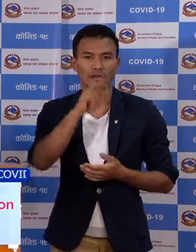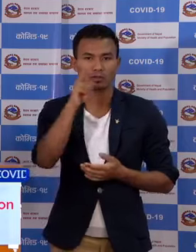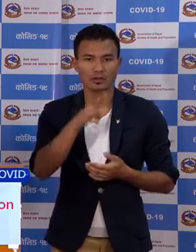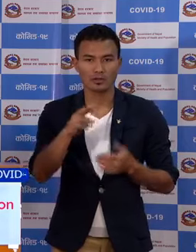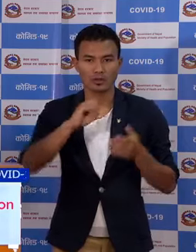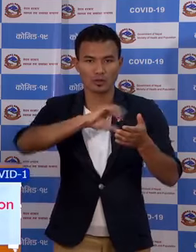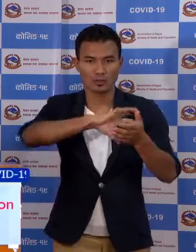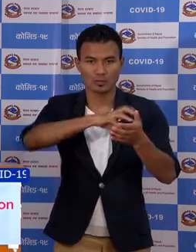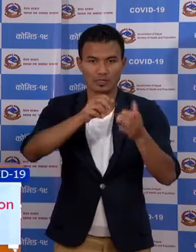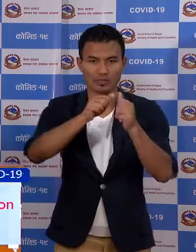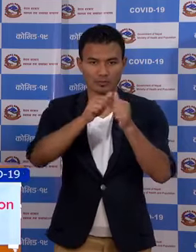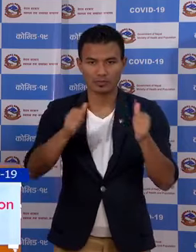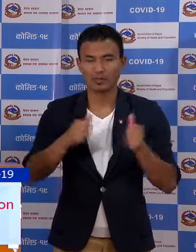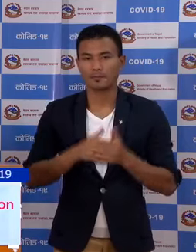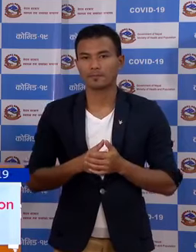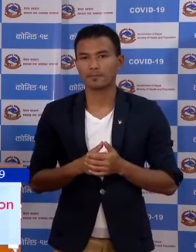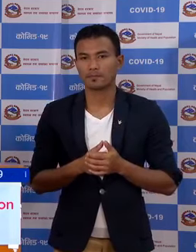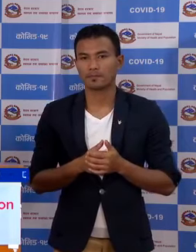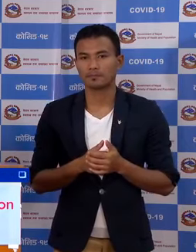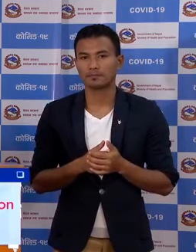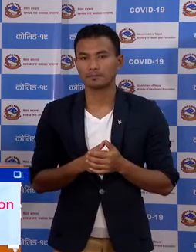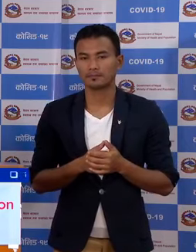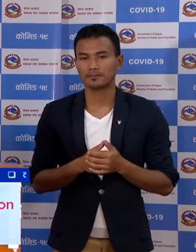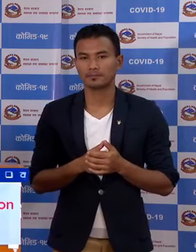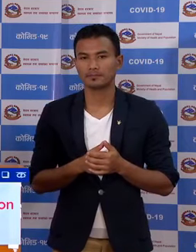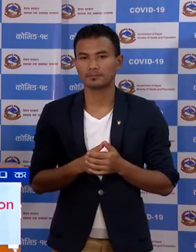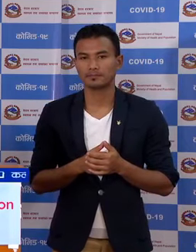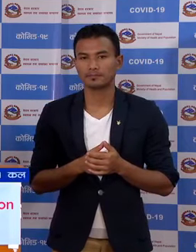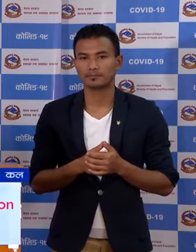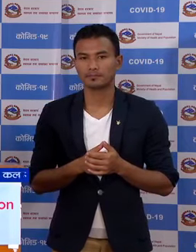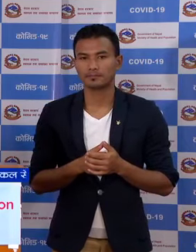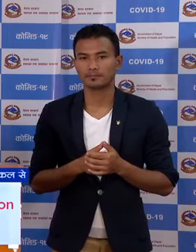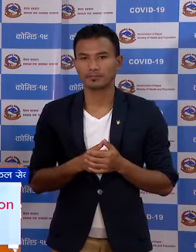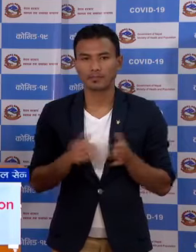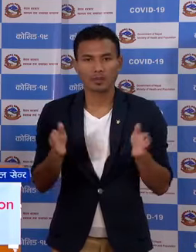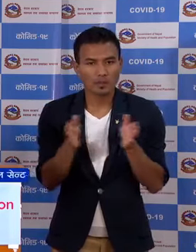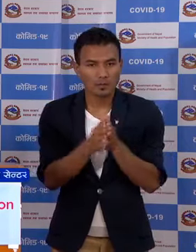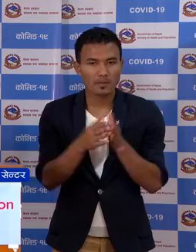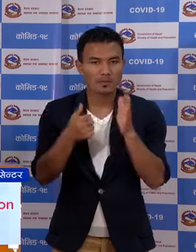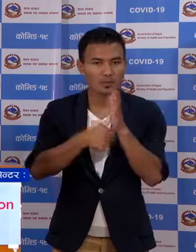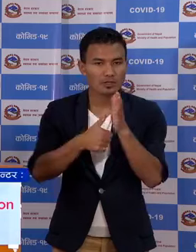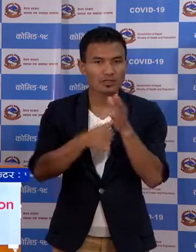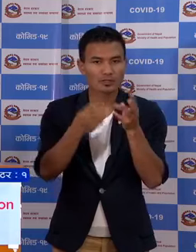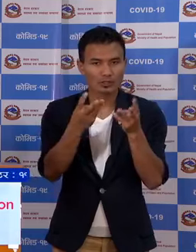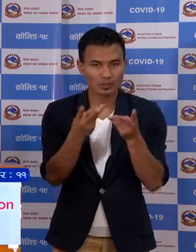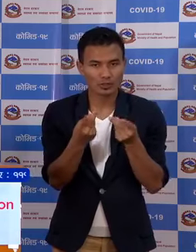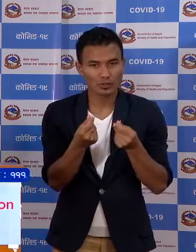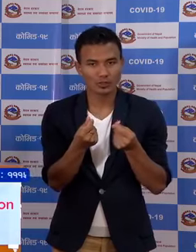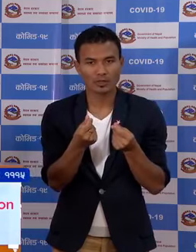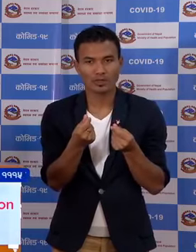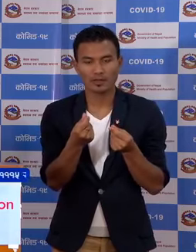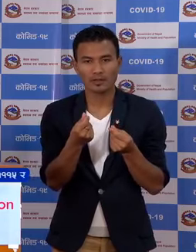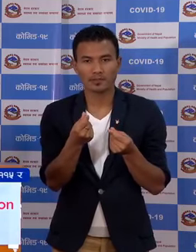प्रदेश अनुसार जम्मा परीच्छांड को संख्या